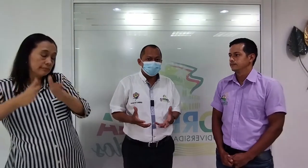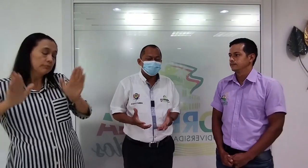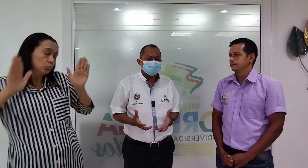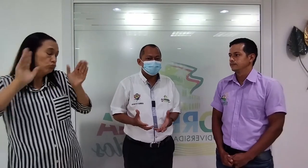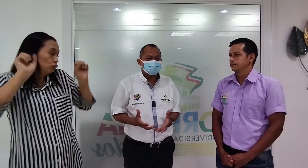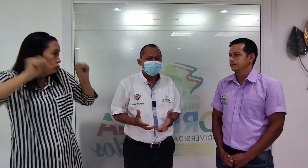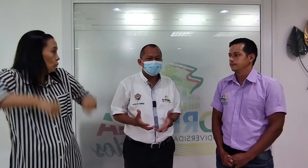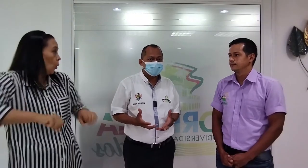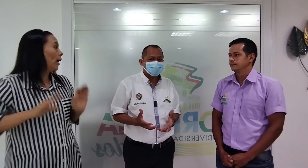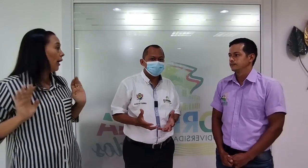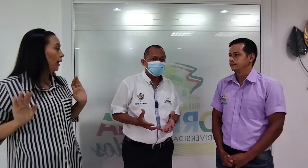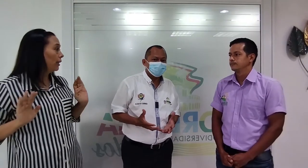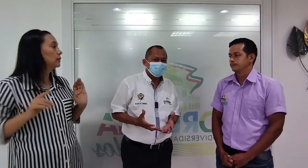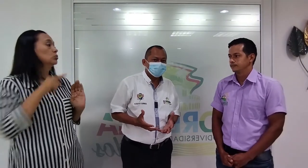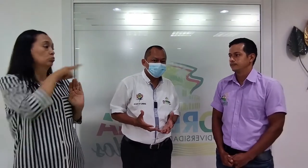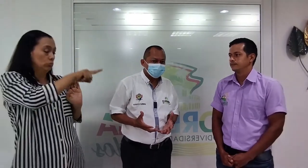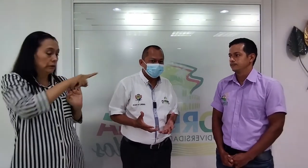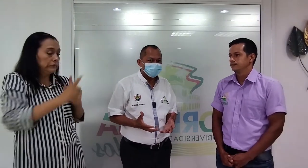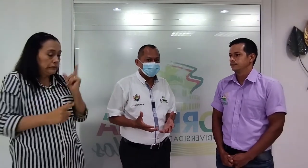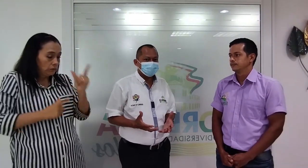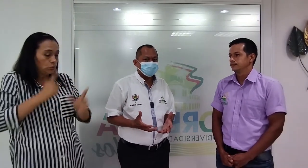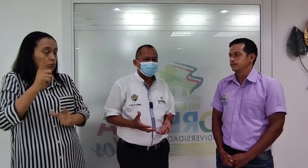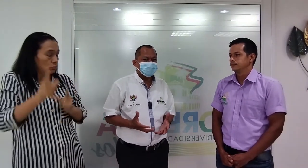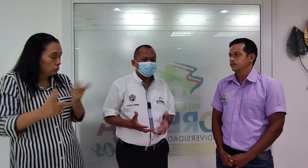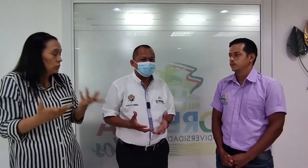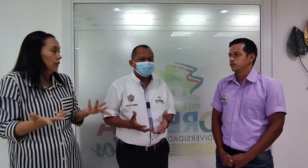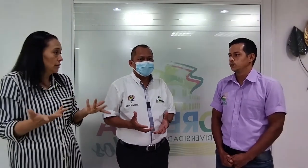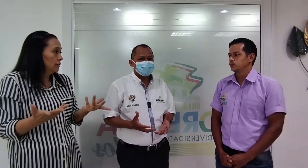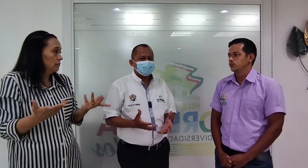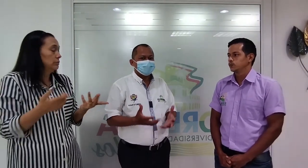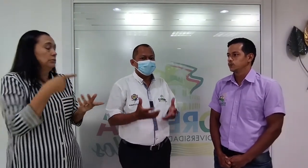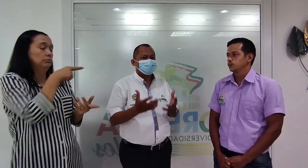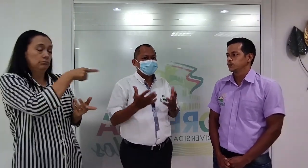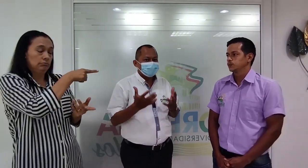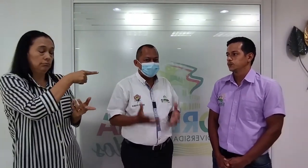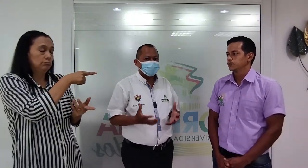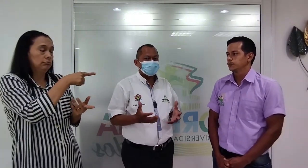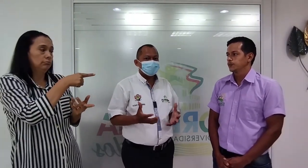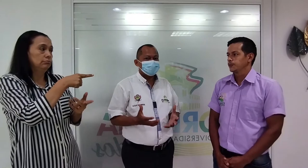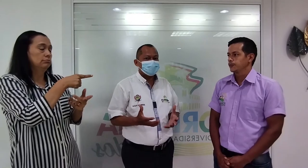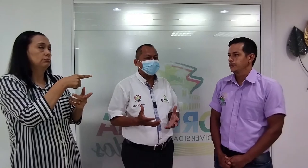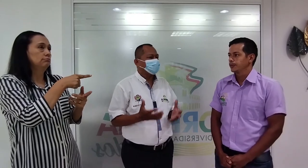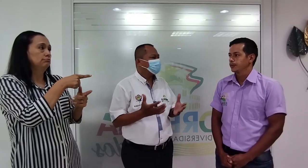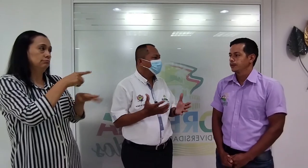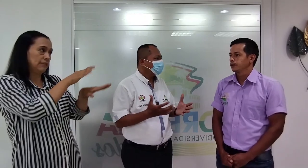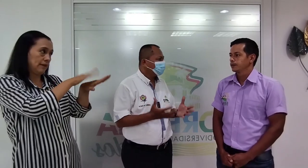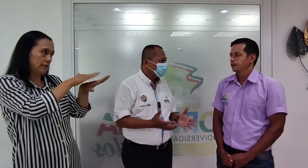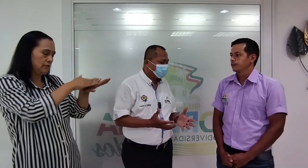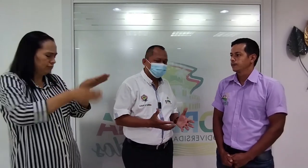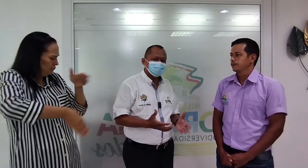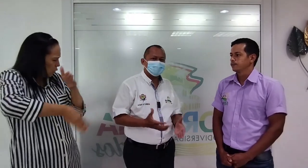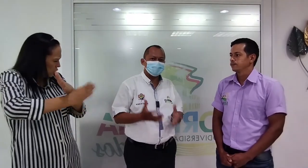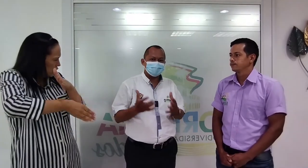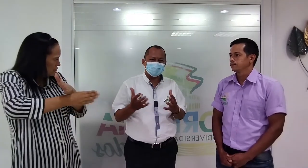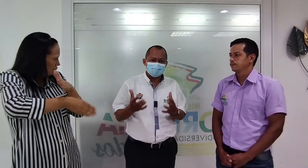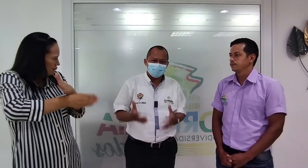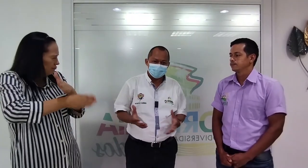que ustedes han hecho, los quiero invitar a que sigan luchando, a que sigan trabajando,